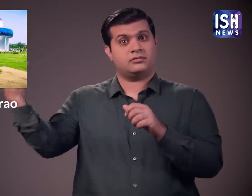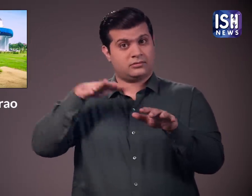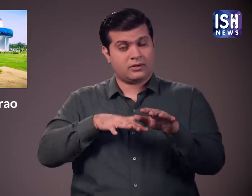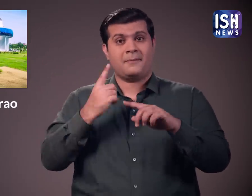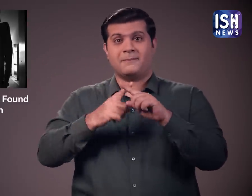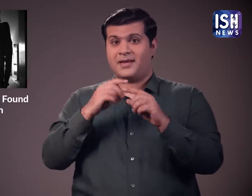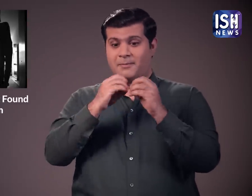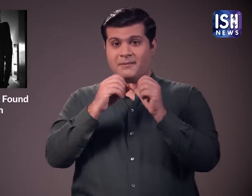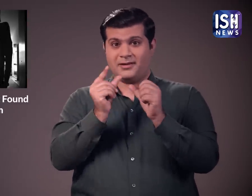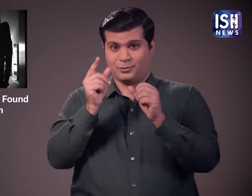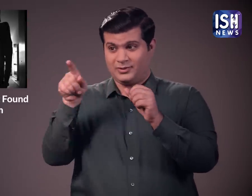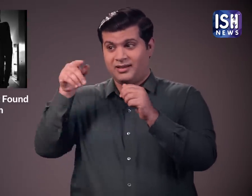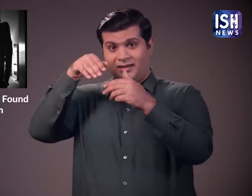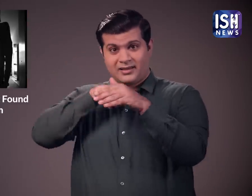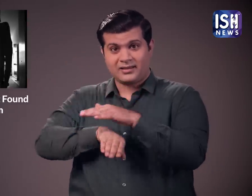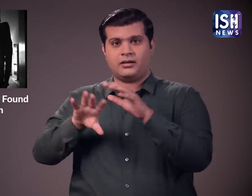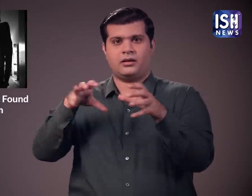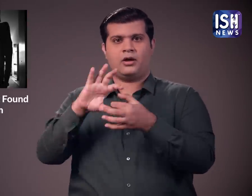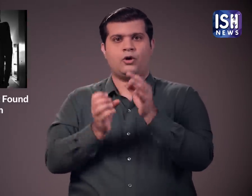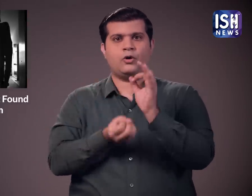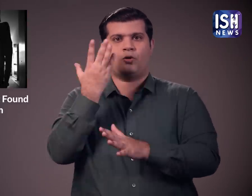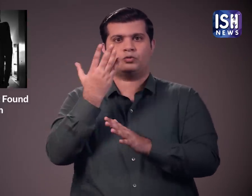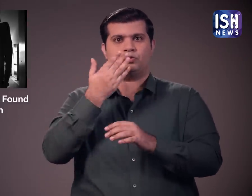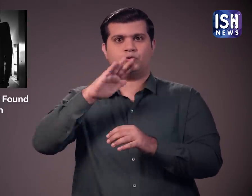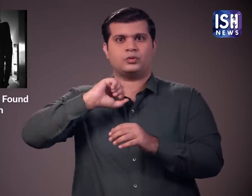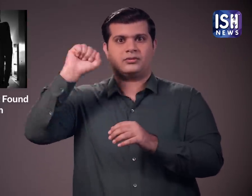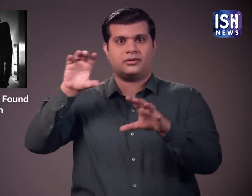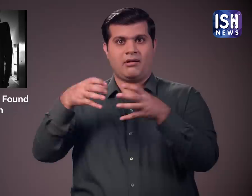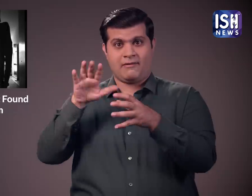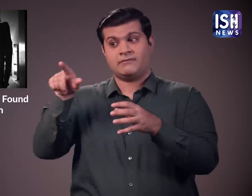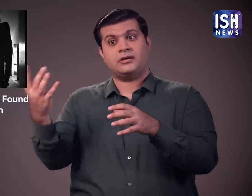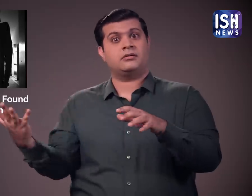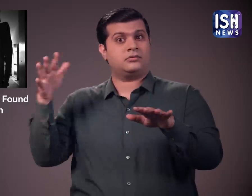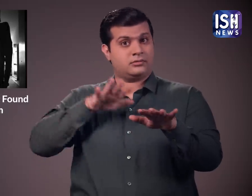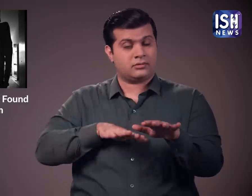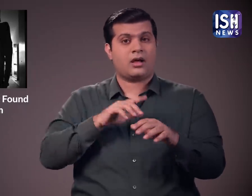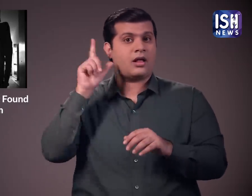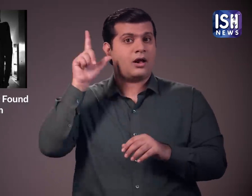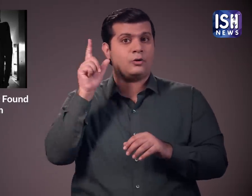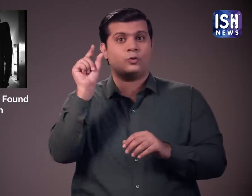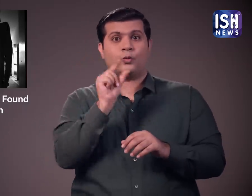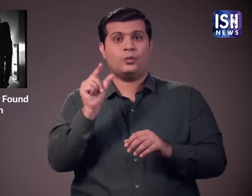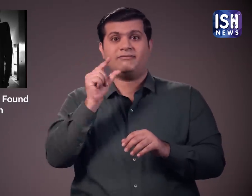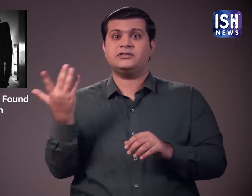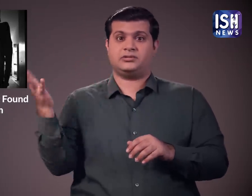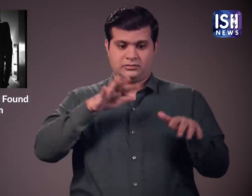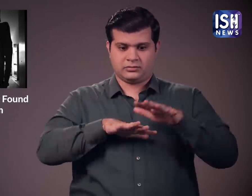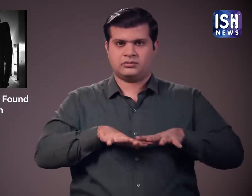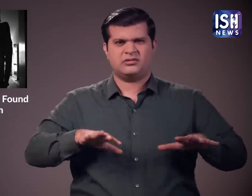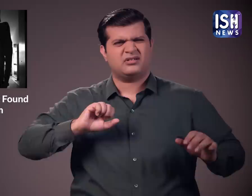BBAU के Student Federation of India के चात्र भी विरोध प्रदर्शन में शामिल हुए। 3 दिसंबर को अंजली की मौत के